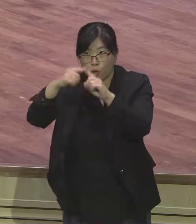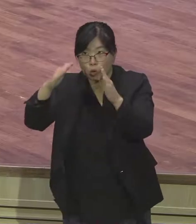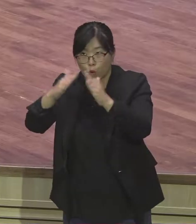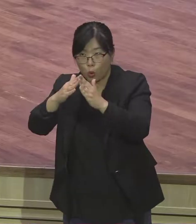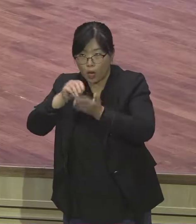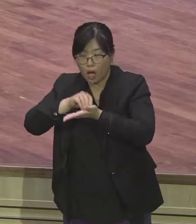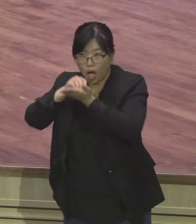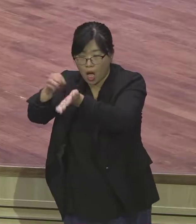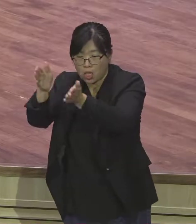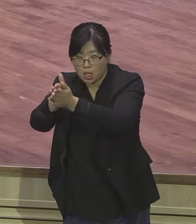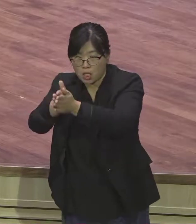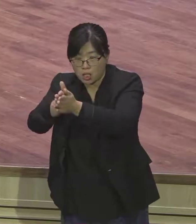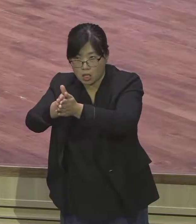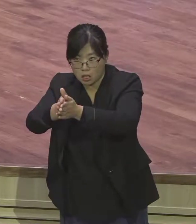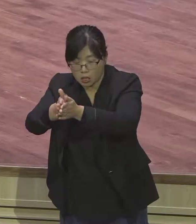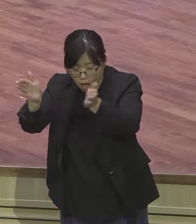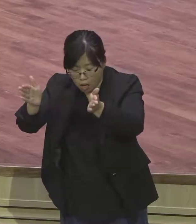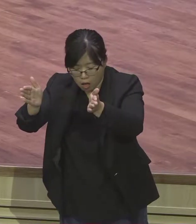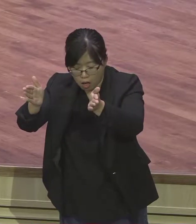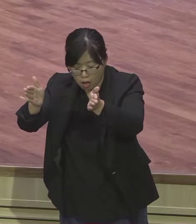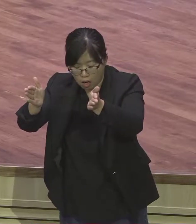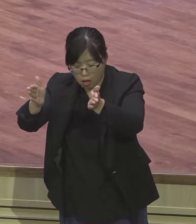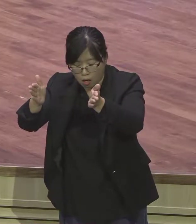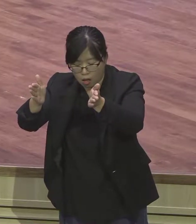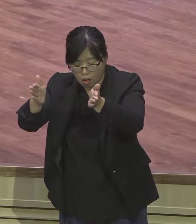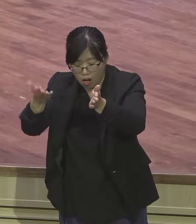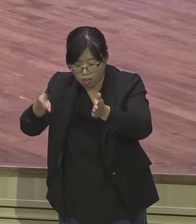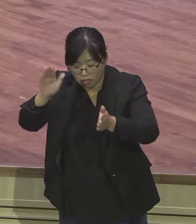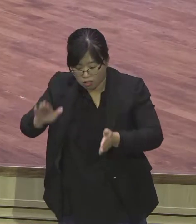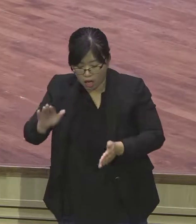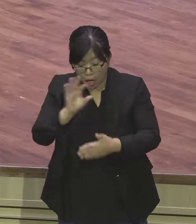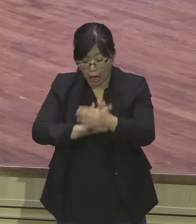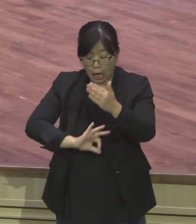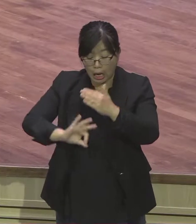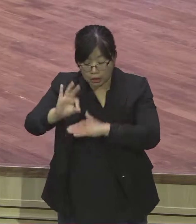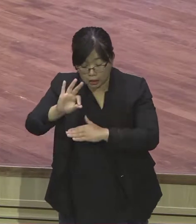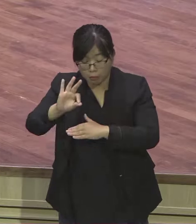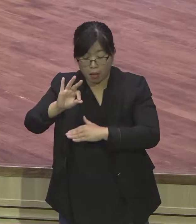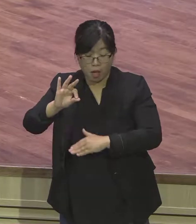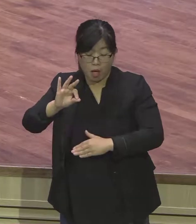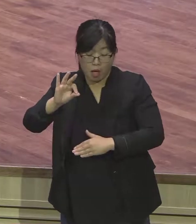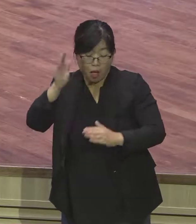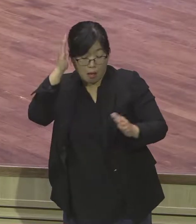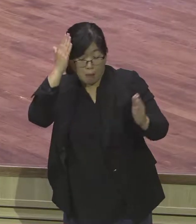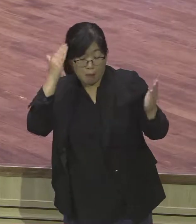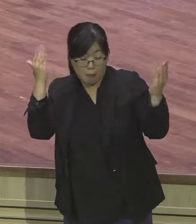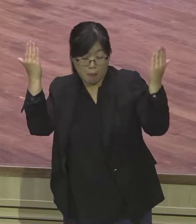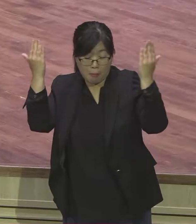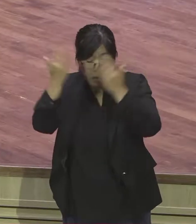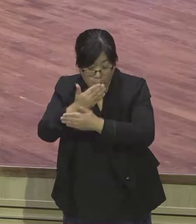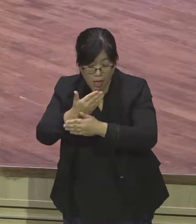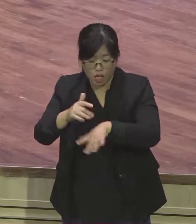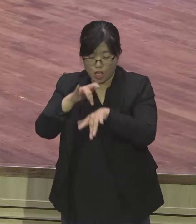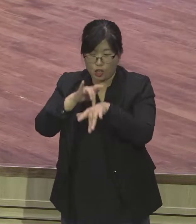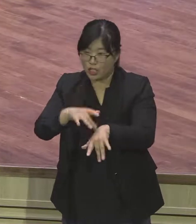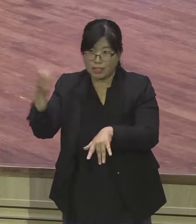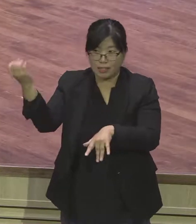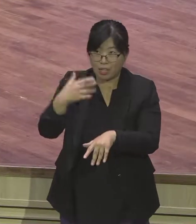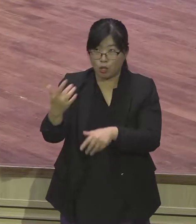나타나서 계속 싸우잖아요 못 가겠다고 억울하다고 난 너 빼앗길 수 없다고